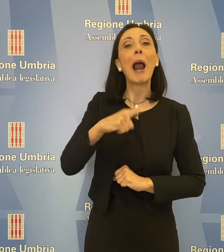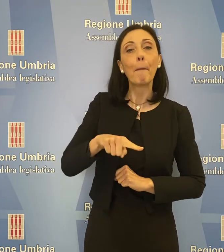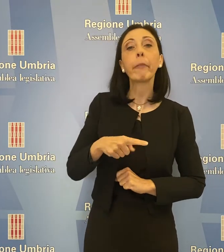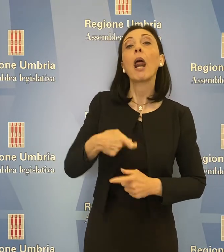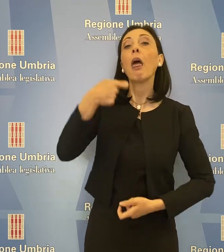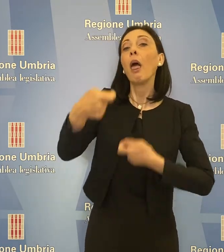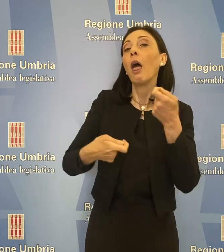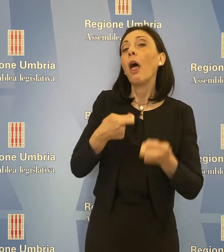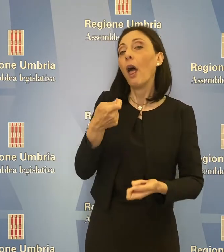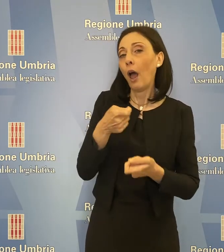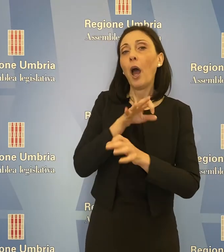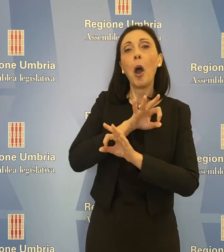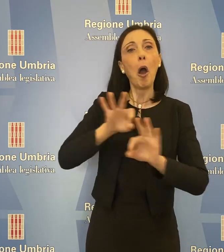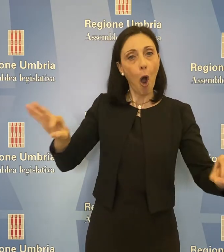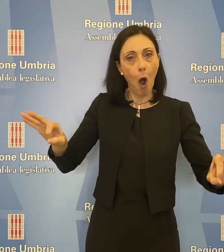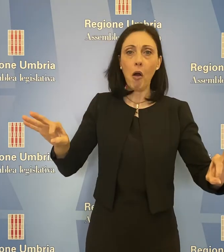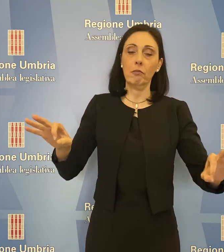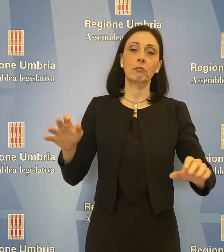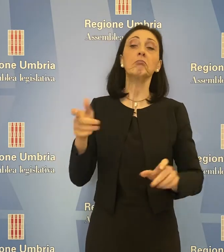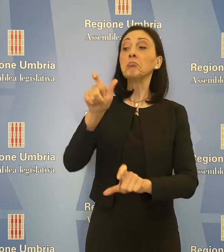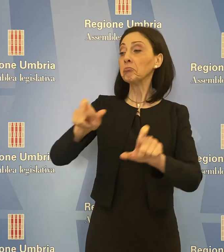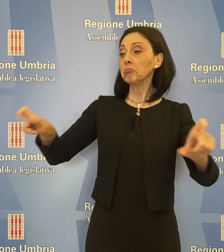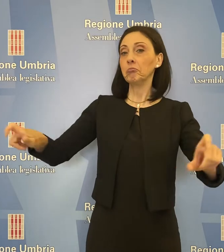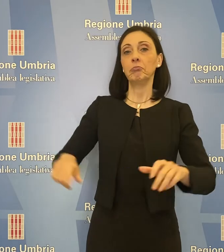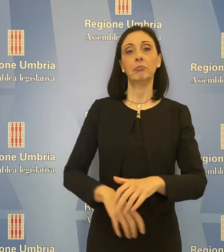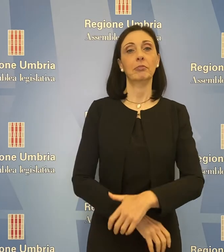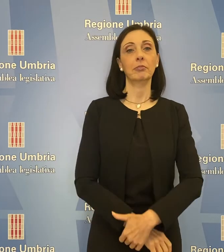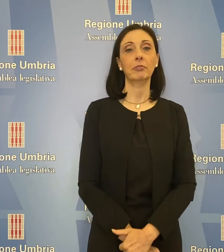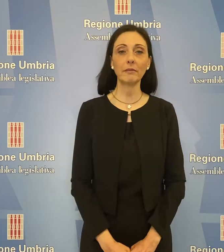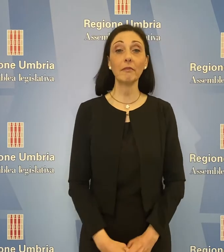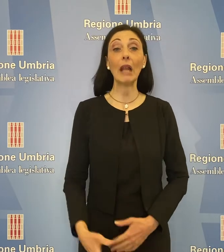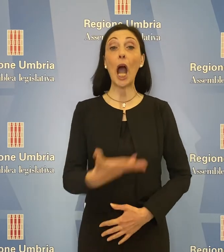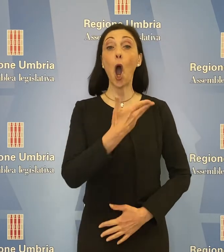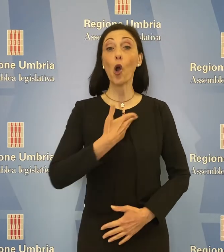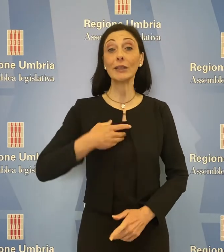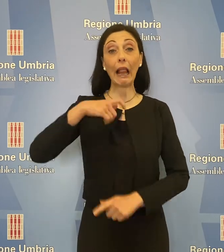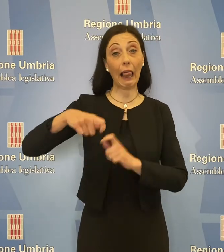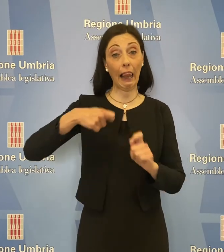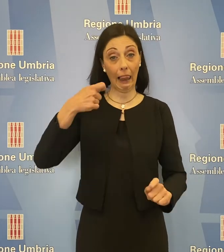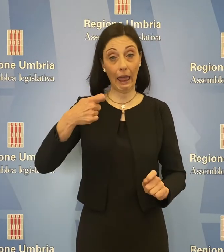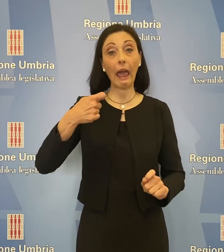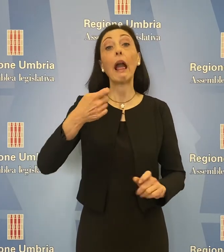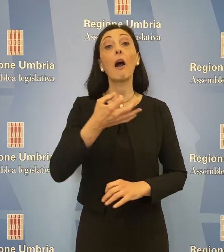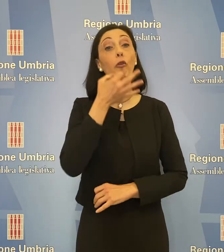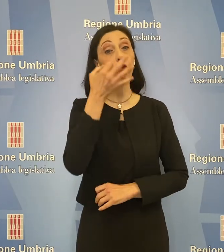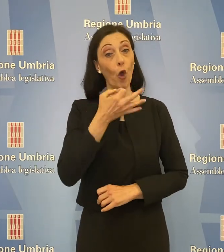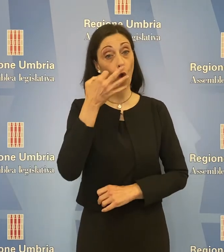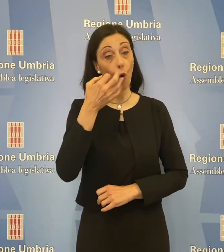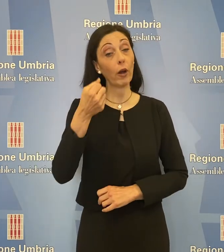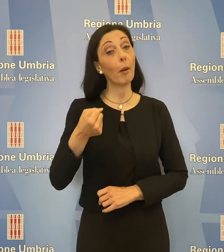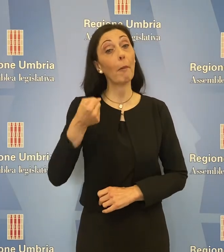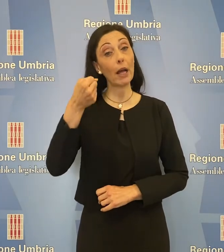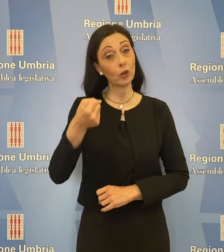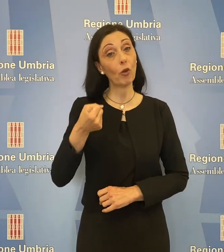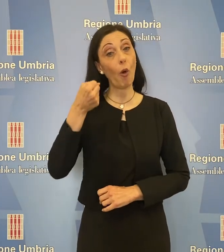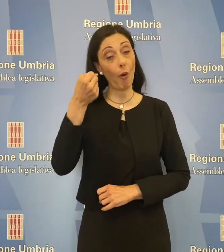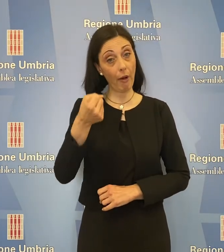l'erogazione del servizio all'utenza. I consiglieri della Lega, Paola Fioroni e Fabio Pastorelli,